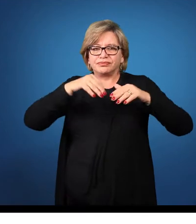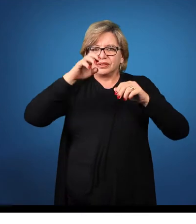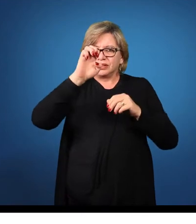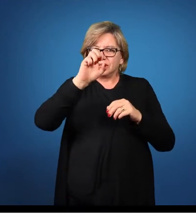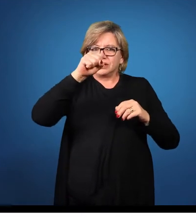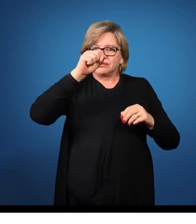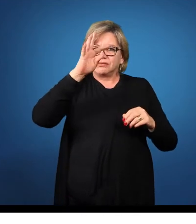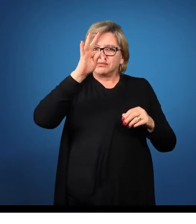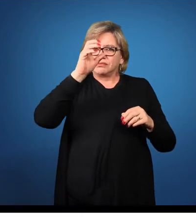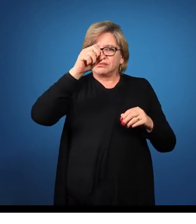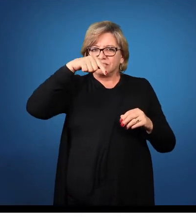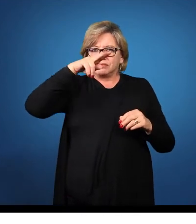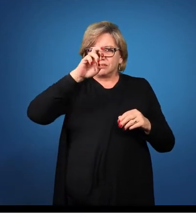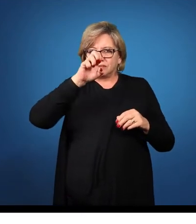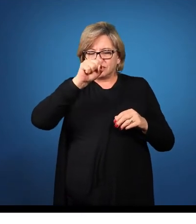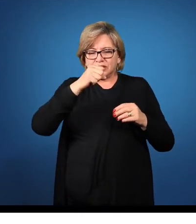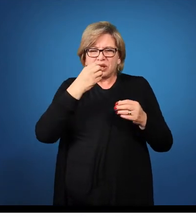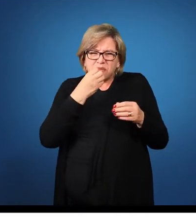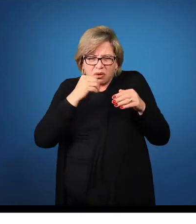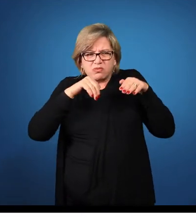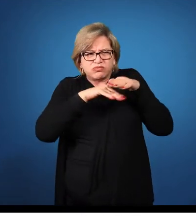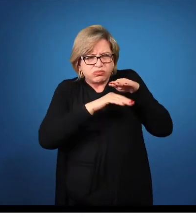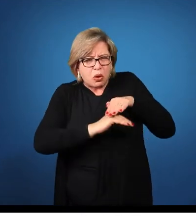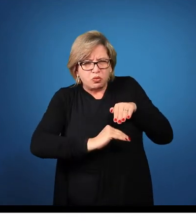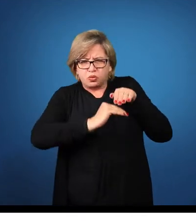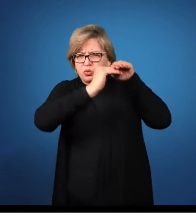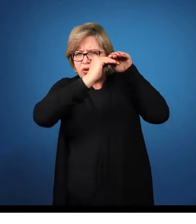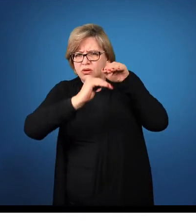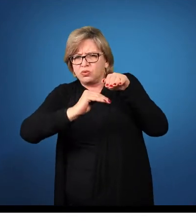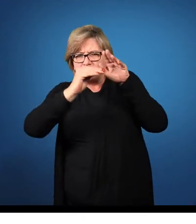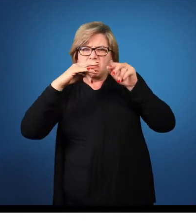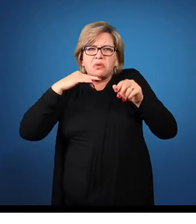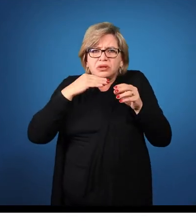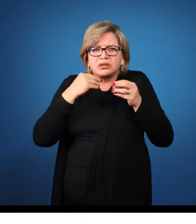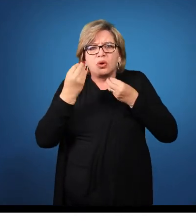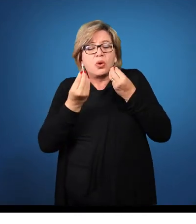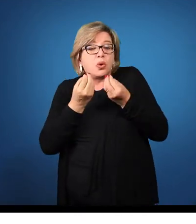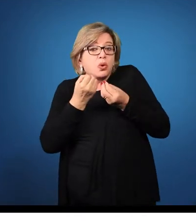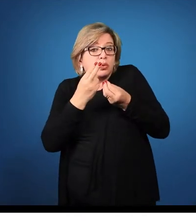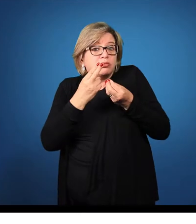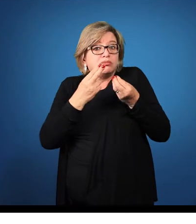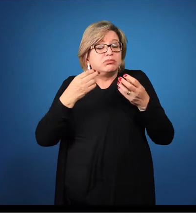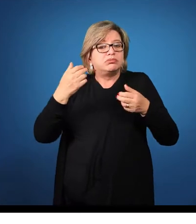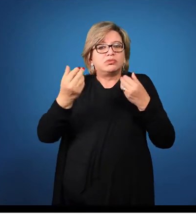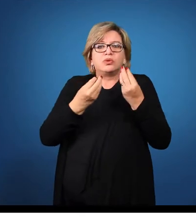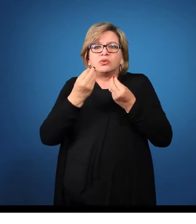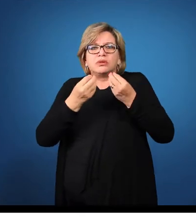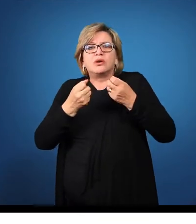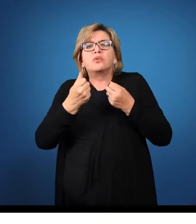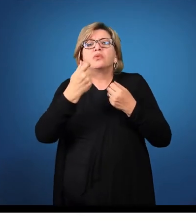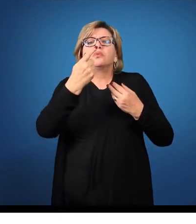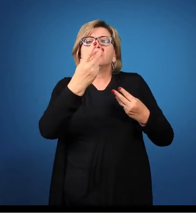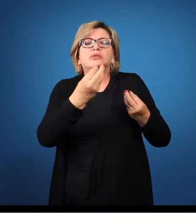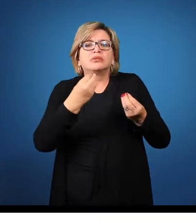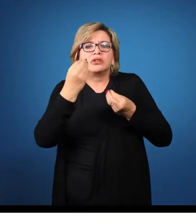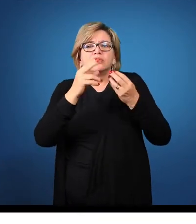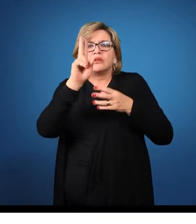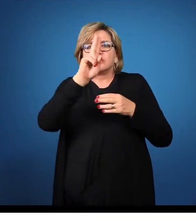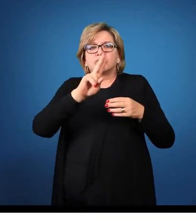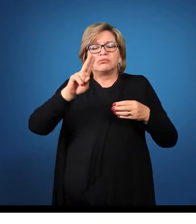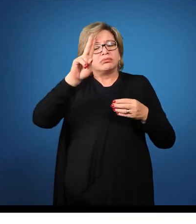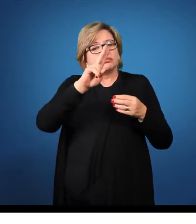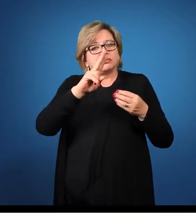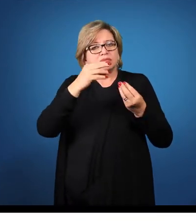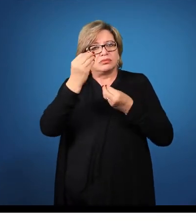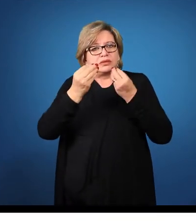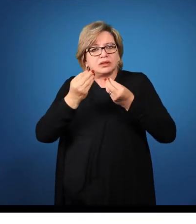imaginem vocês, será que é bom ter estoques? Será que é ruim? Ou será que é bom ter uma quantidade que nós vamos utilizar